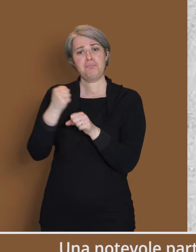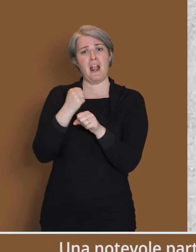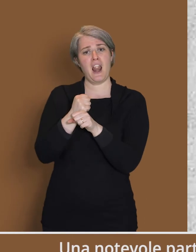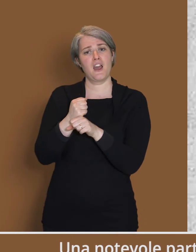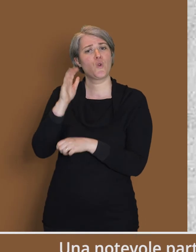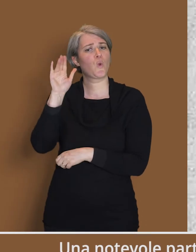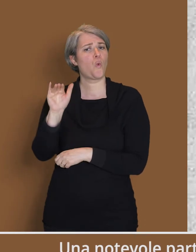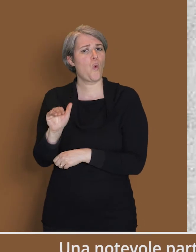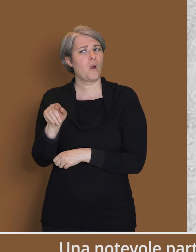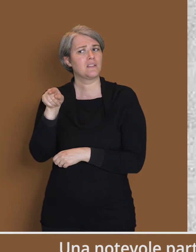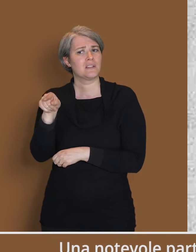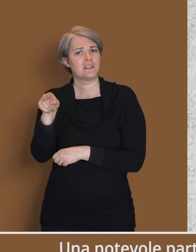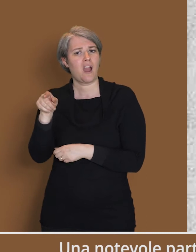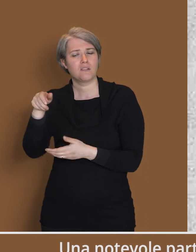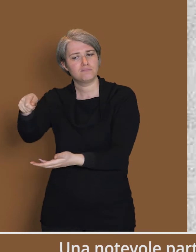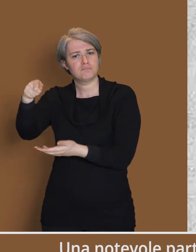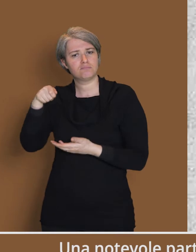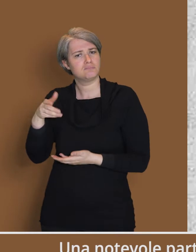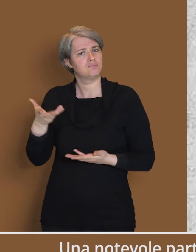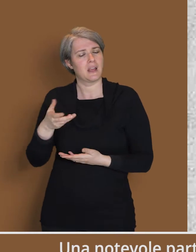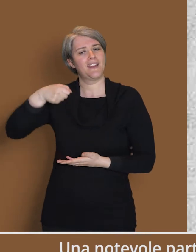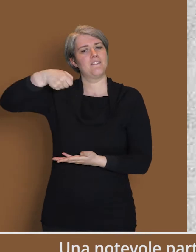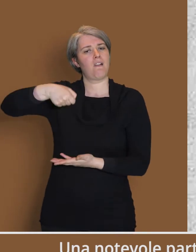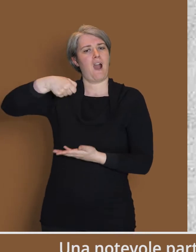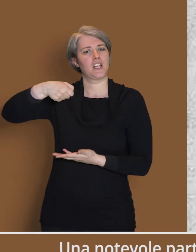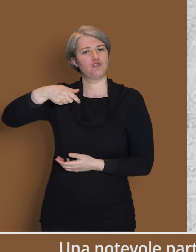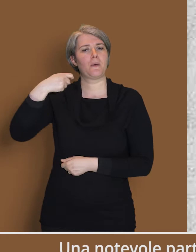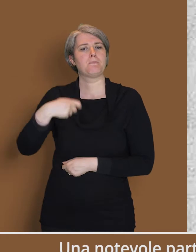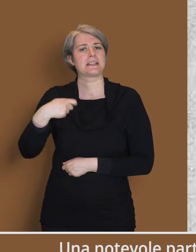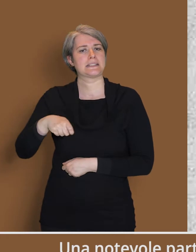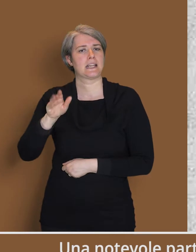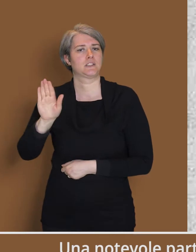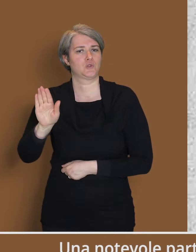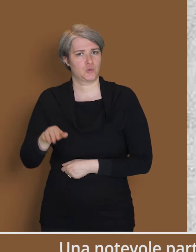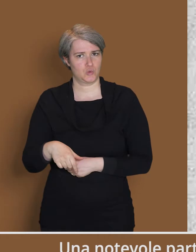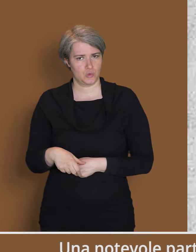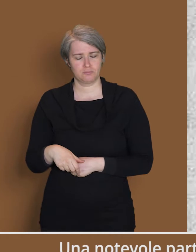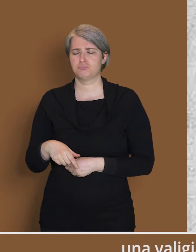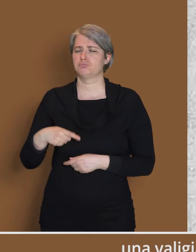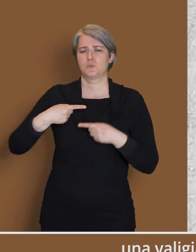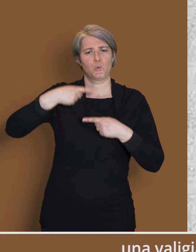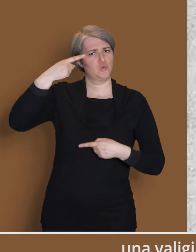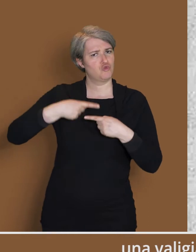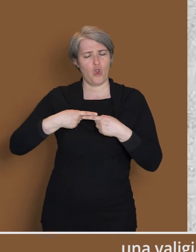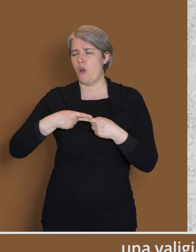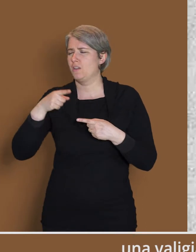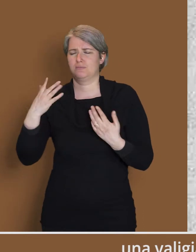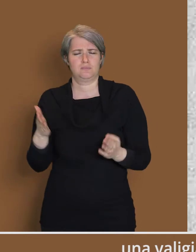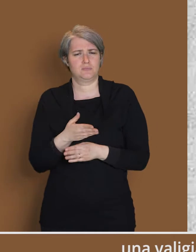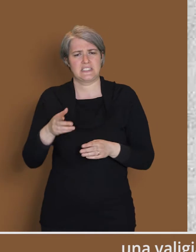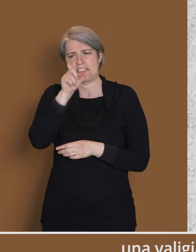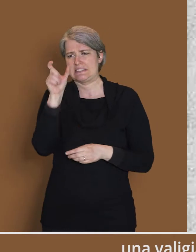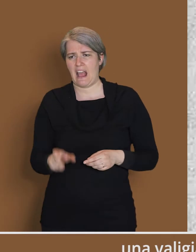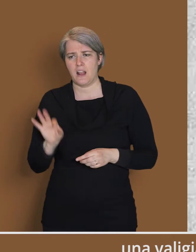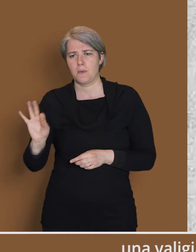Una notevole parte del quotidiano lavoro gli è portato dalla cosiddetta valigia del Presidente, una valigia che lo segue